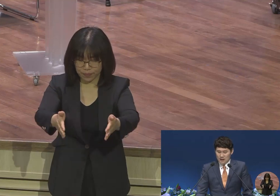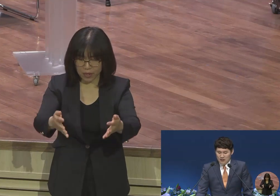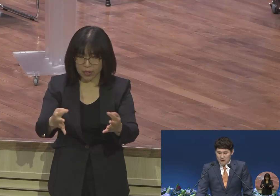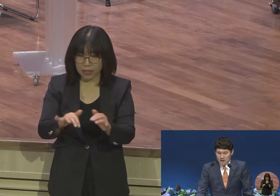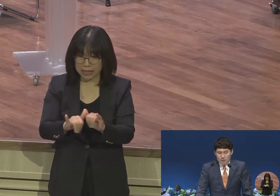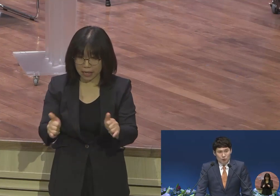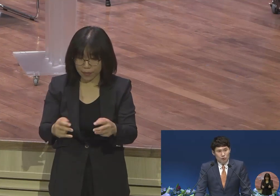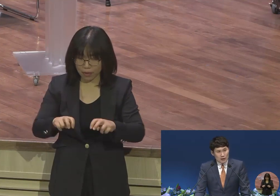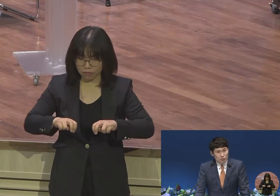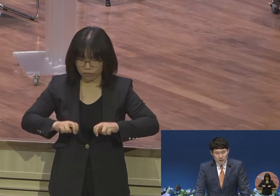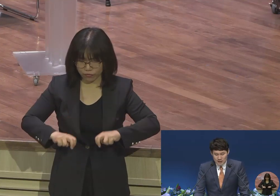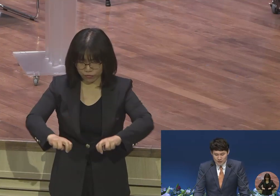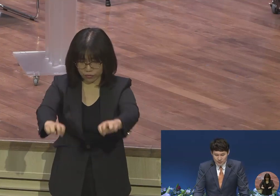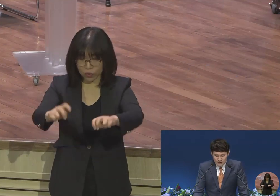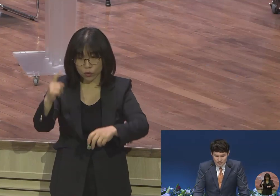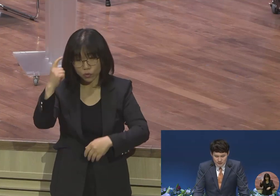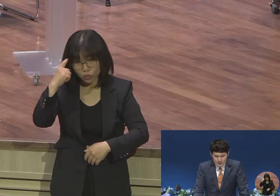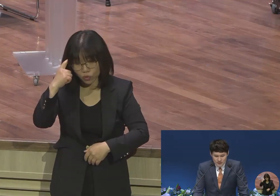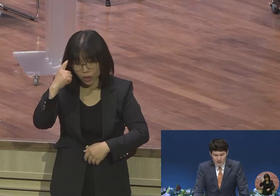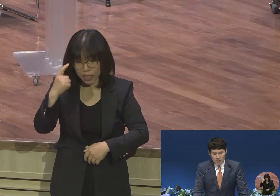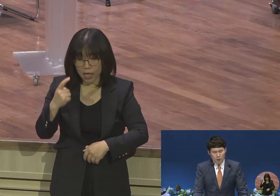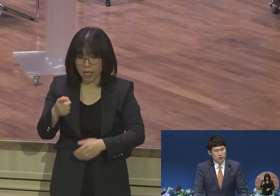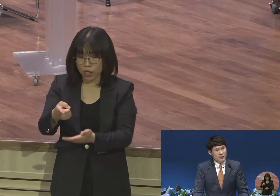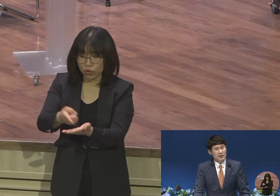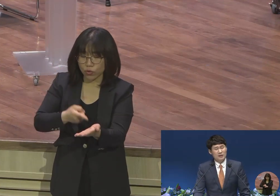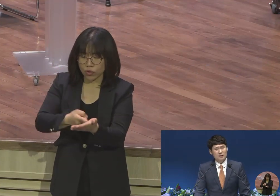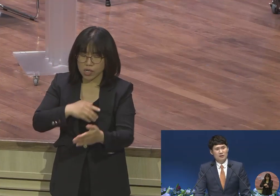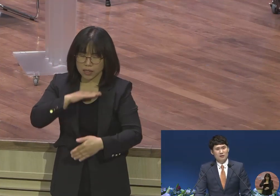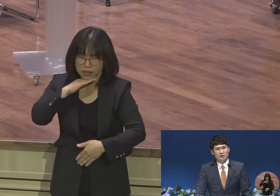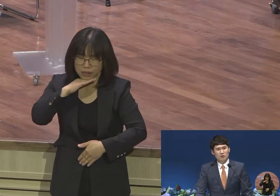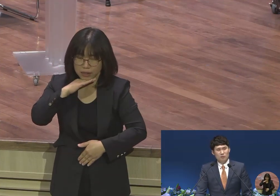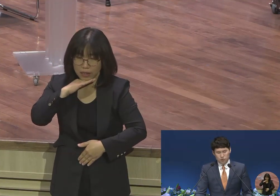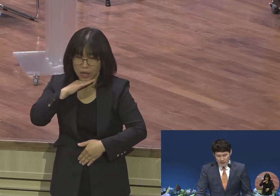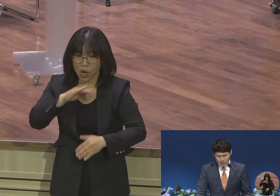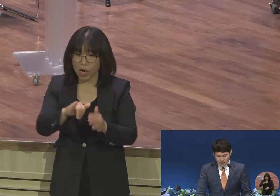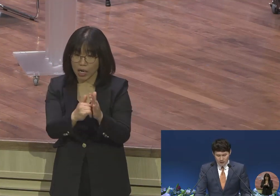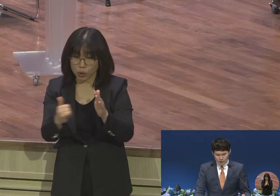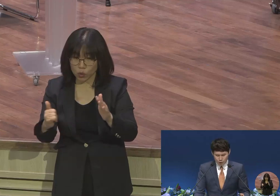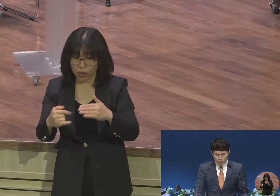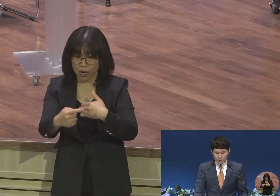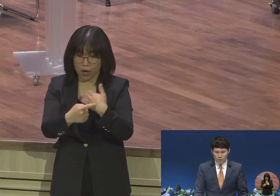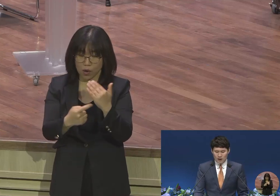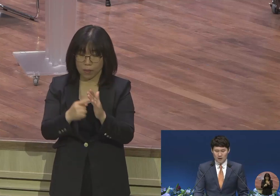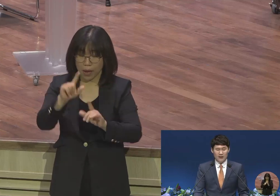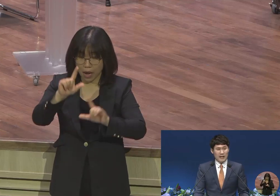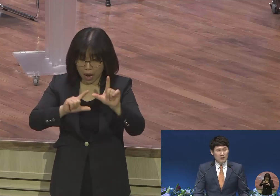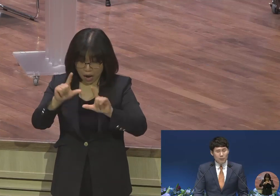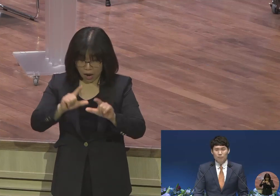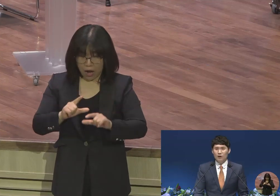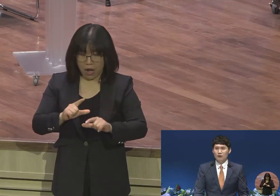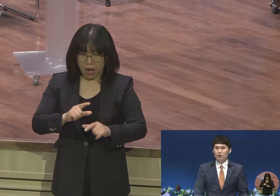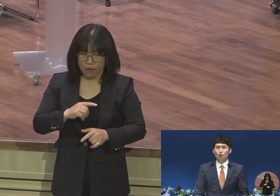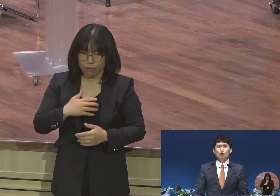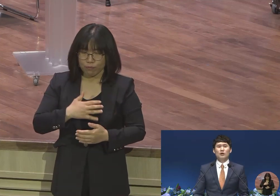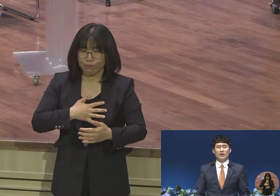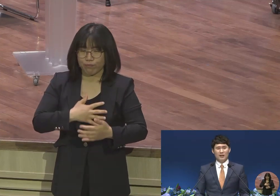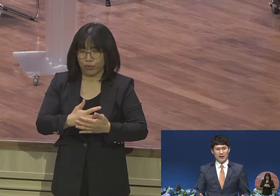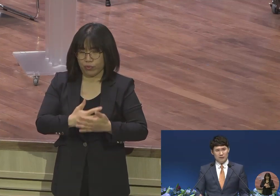아마 주로 가족들이겠죠 그들의 표정이 불안과 초조함과 다급함과 고통이 가득